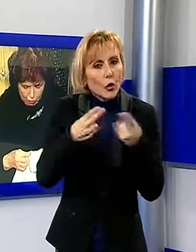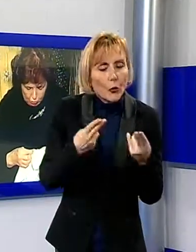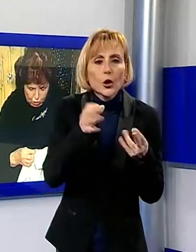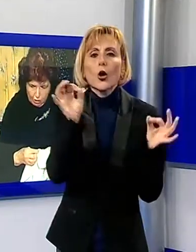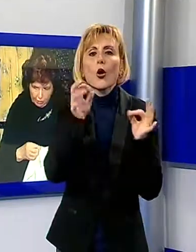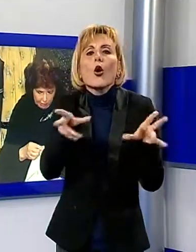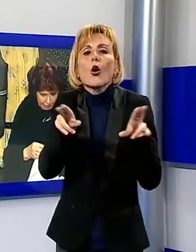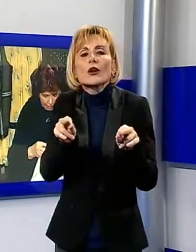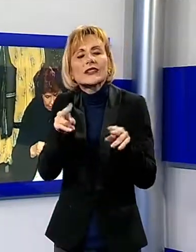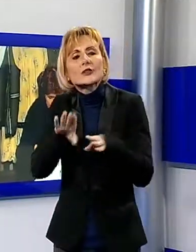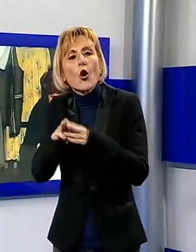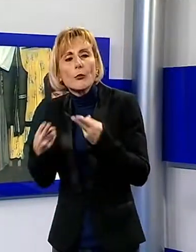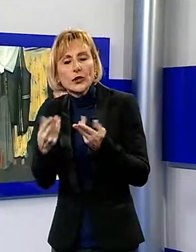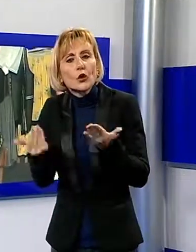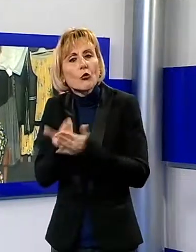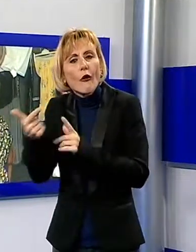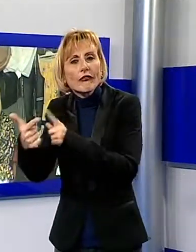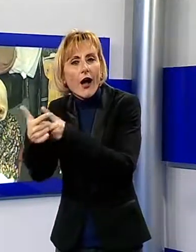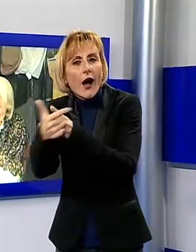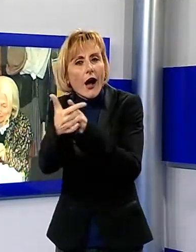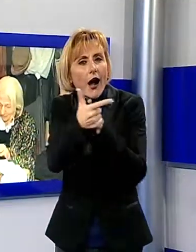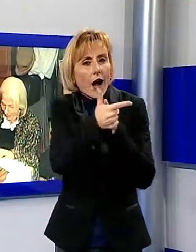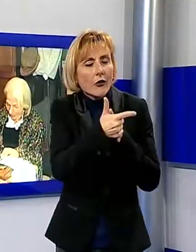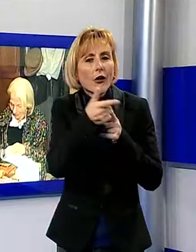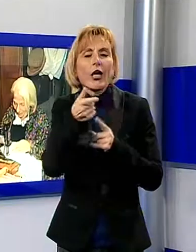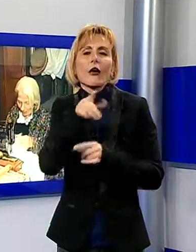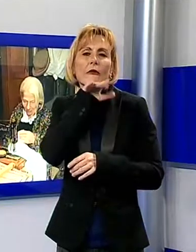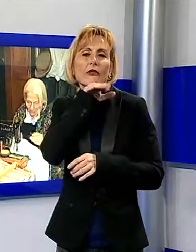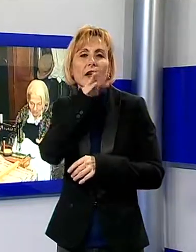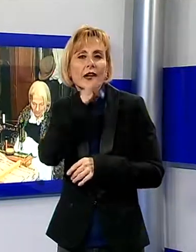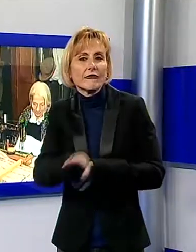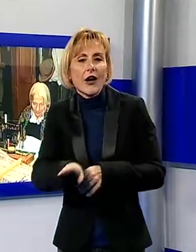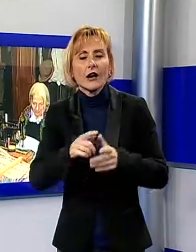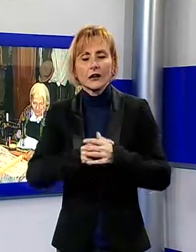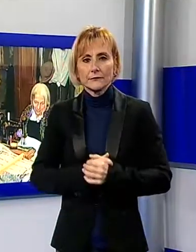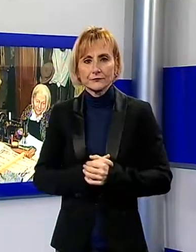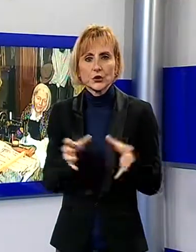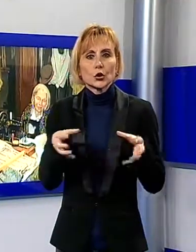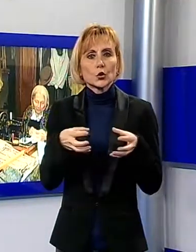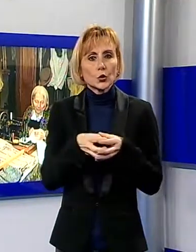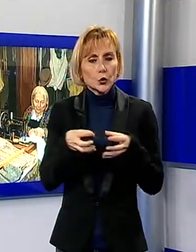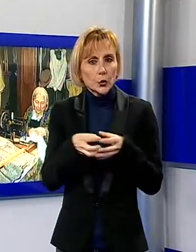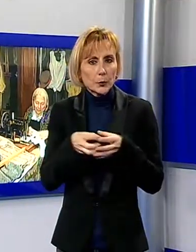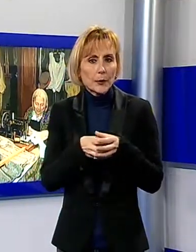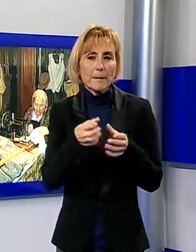angoli della vecchia Barga. Tanti gruppi paesani che hanno partecipato, con i comitati di San Pietro in campo, quelli di